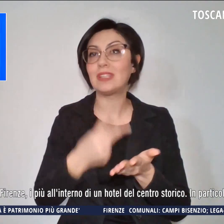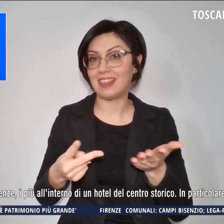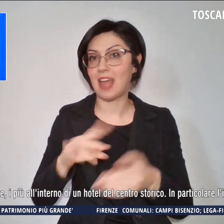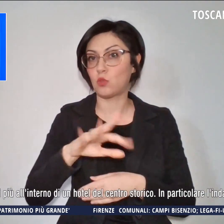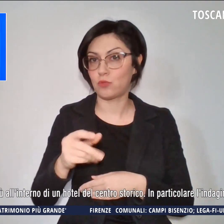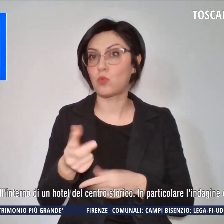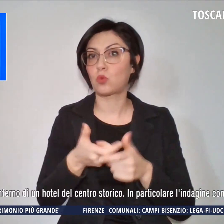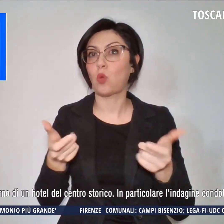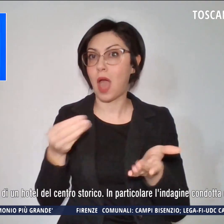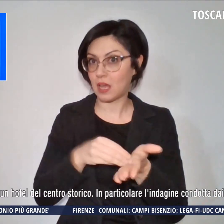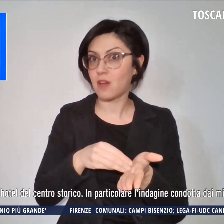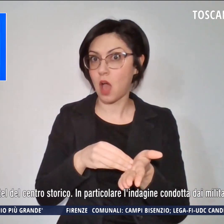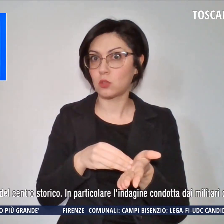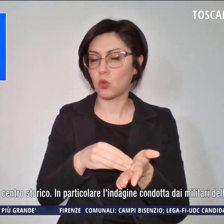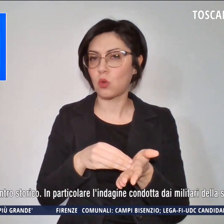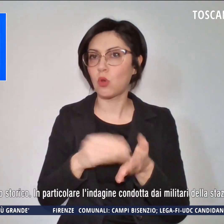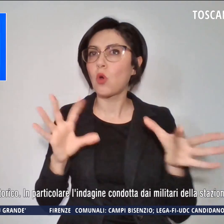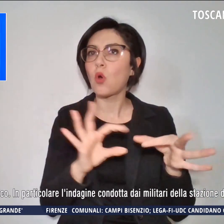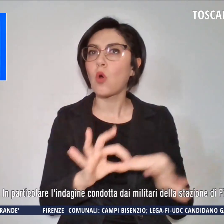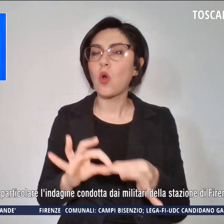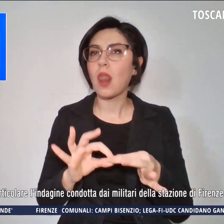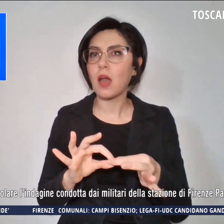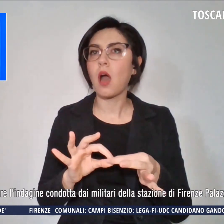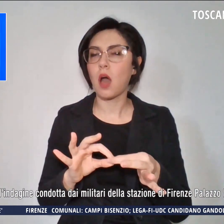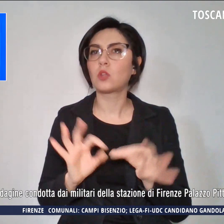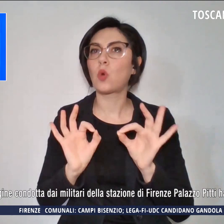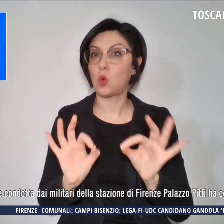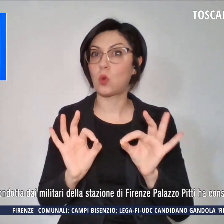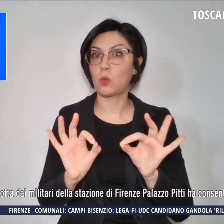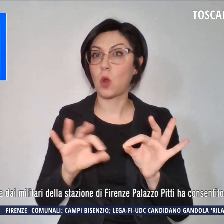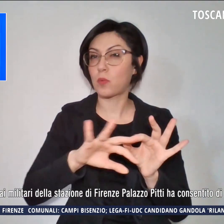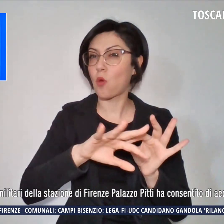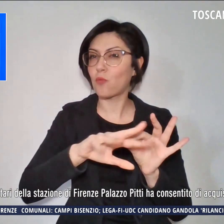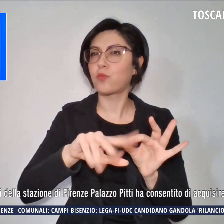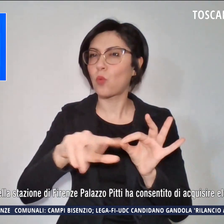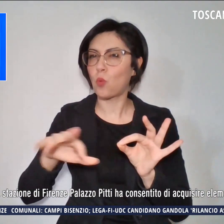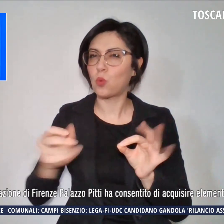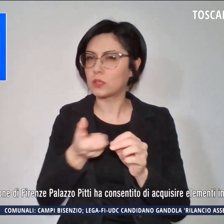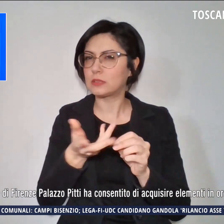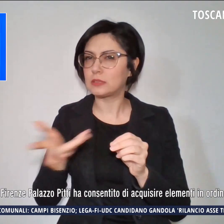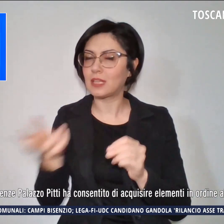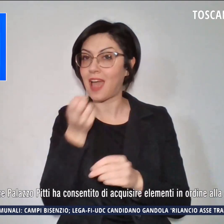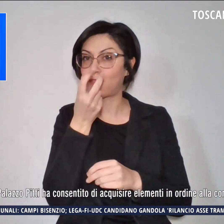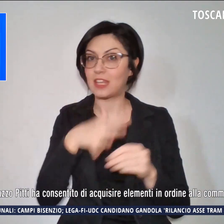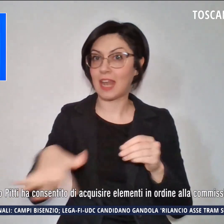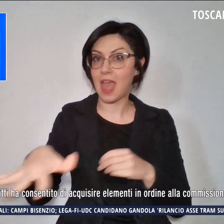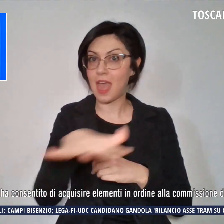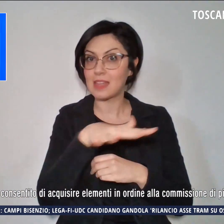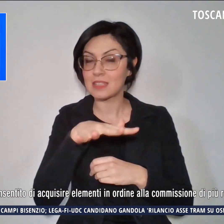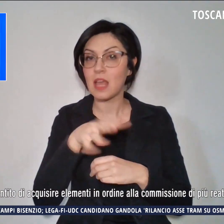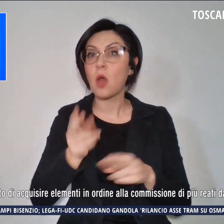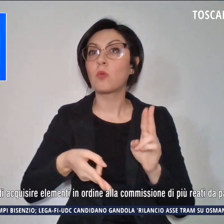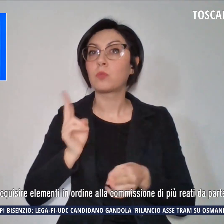riguardo più episodi di furti commessi a Firenze, soprattutto all